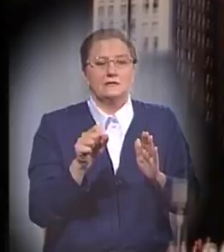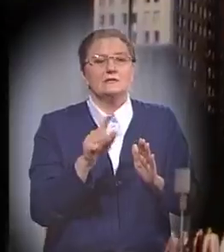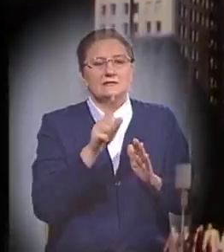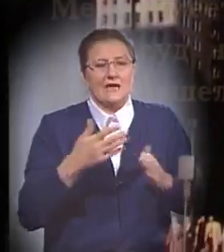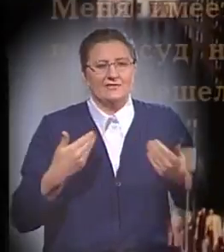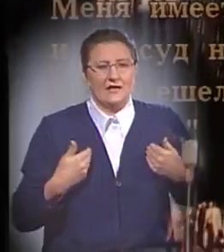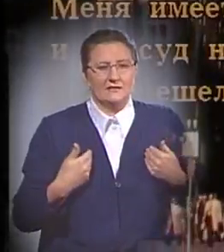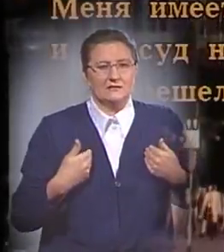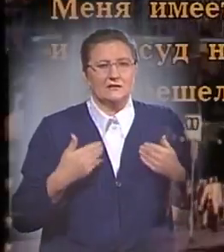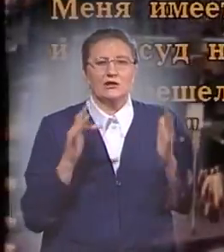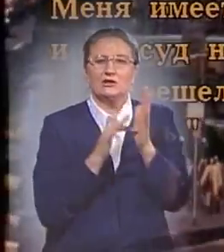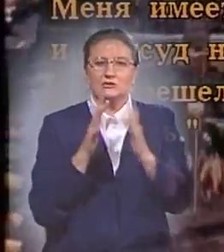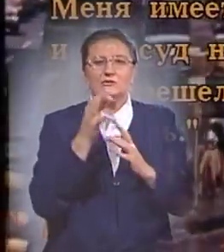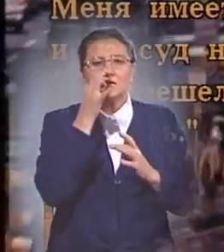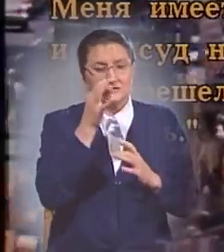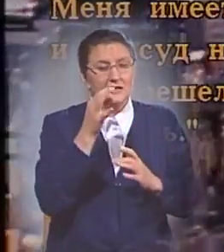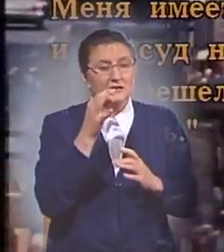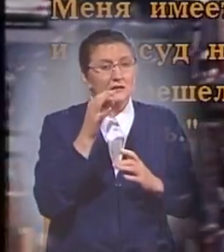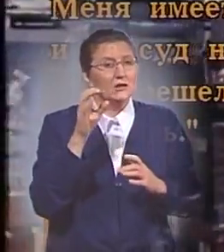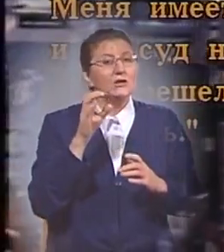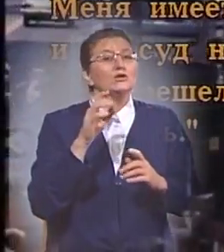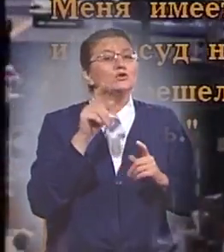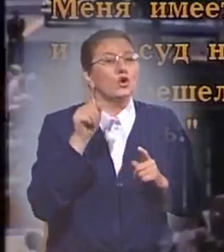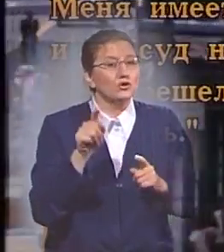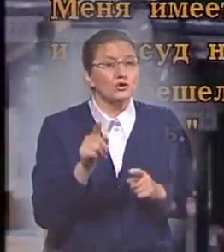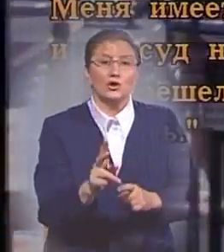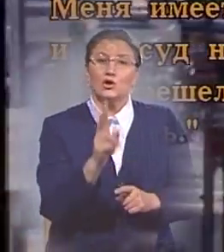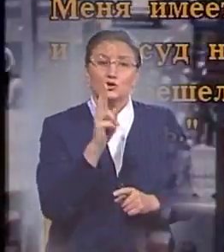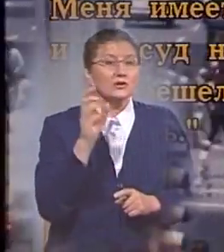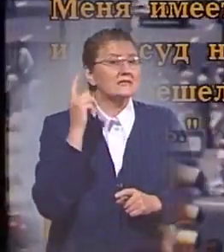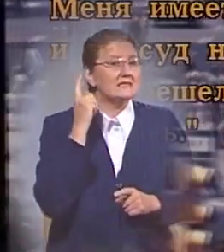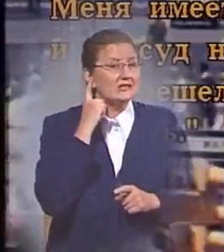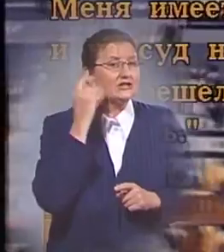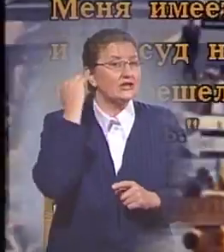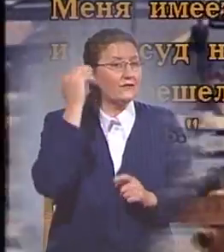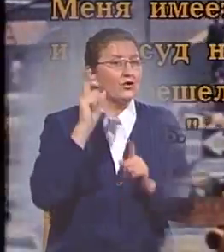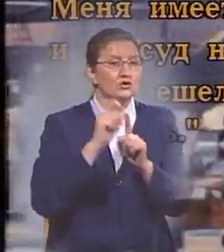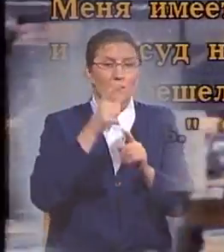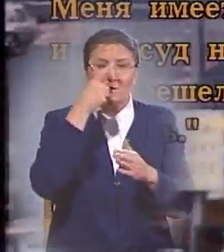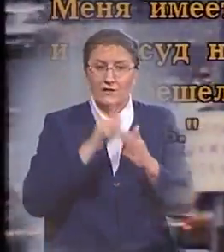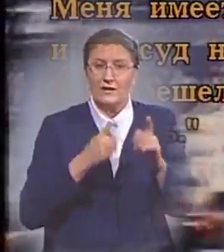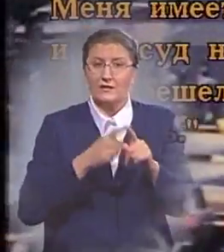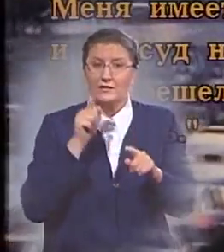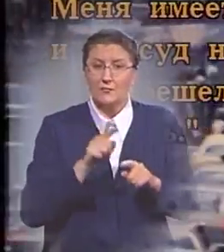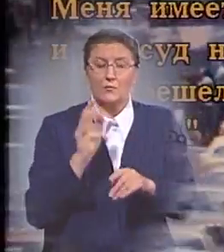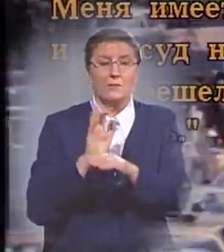Иисус сказал, что тот, кто слышит Его Слово и верит тому, кто послал Его,